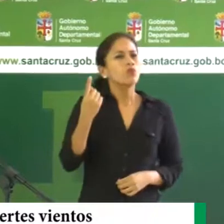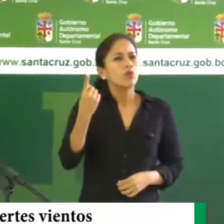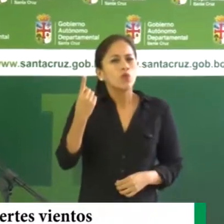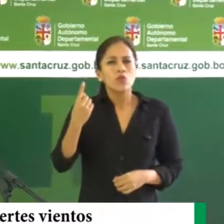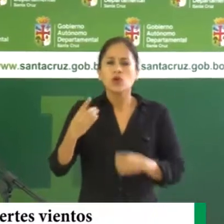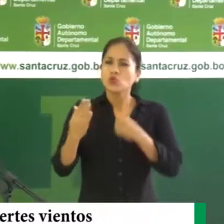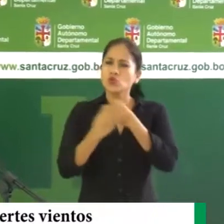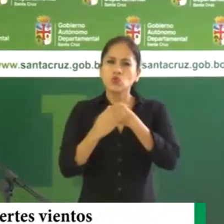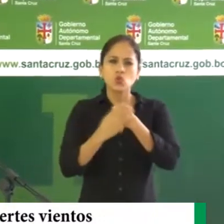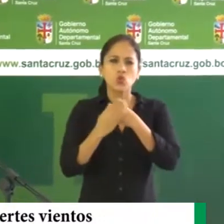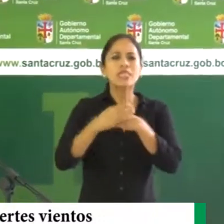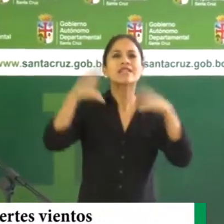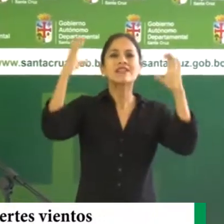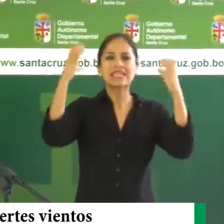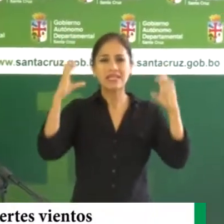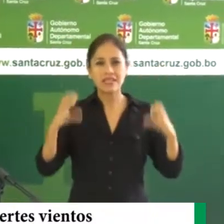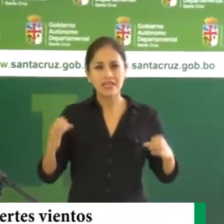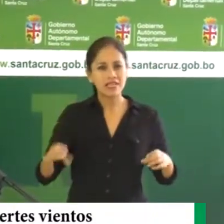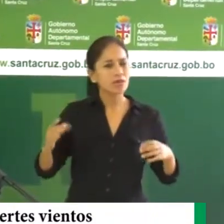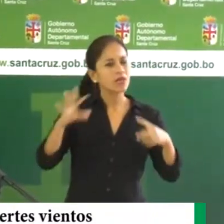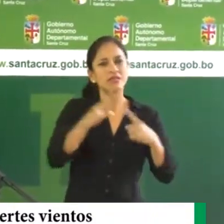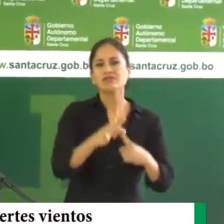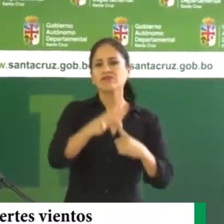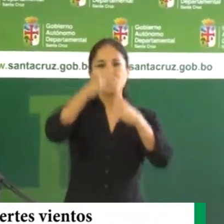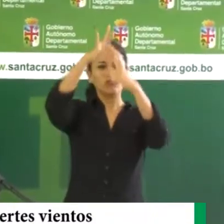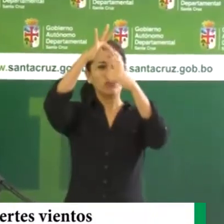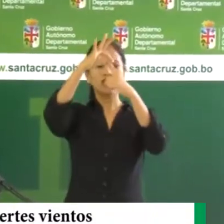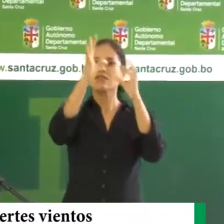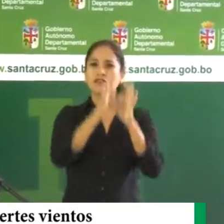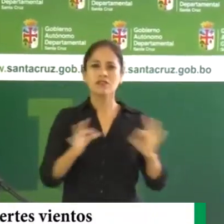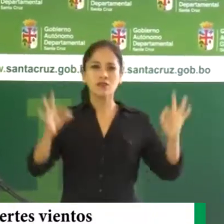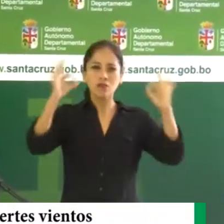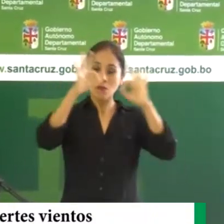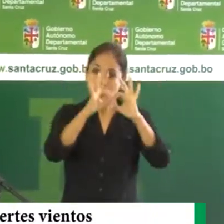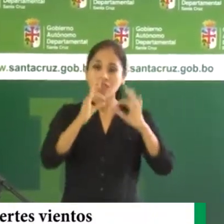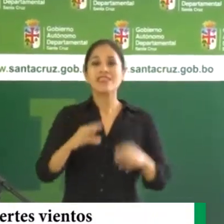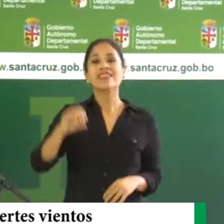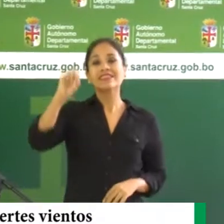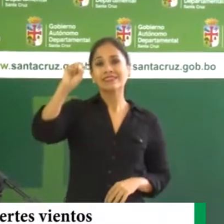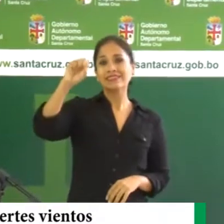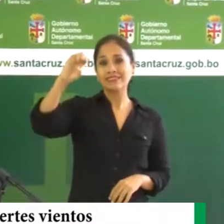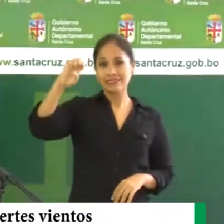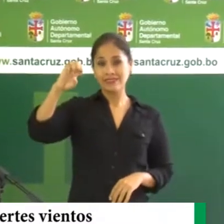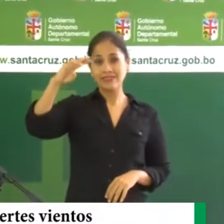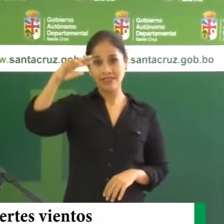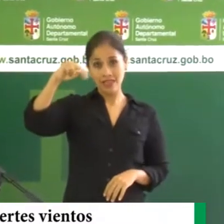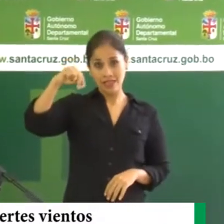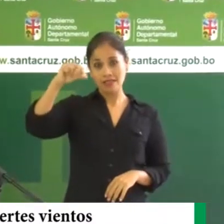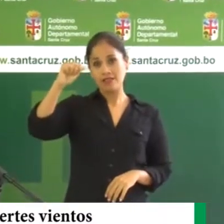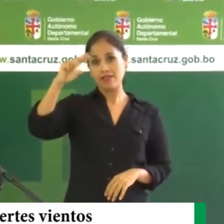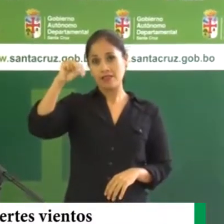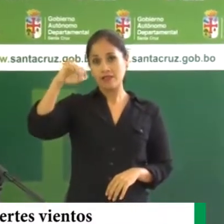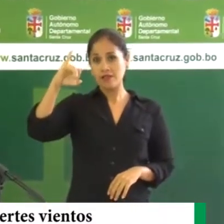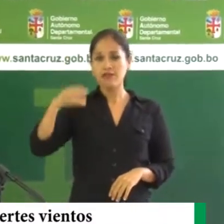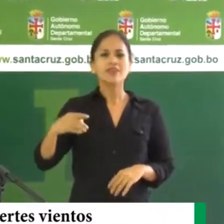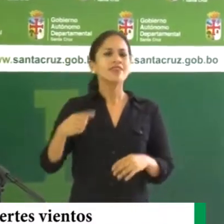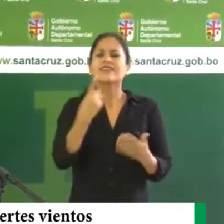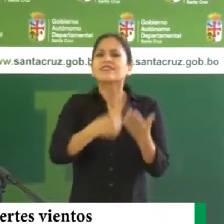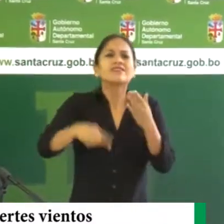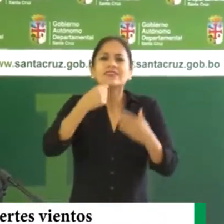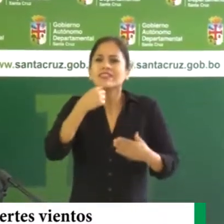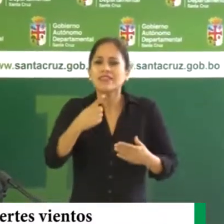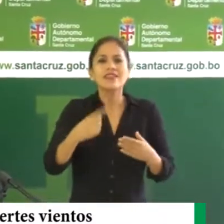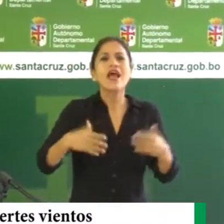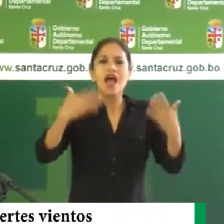Alerta meteorológica de prioridad naranja emitida por el CENAMI, la cual indica que tenemos vientos de